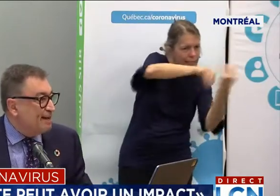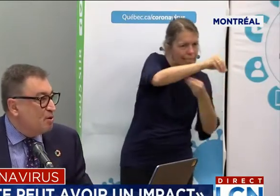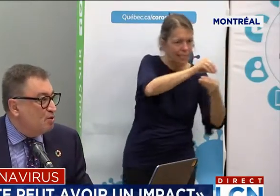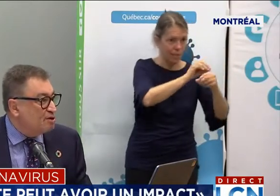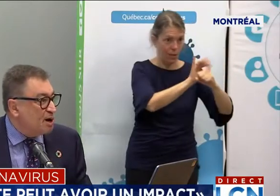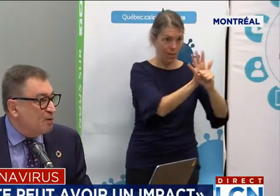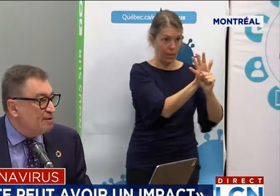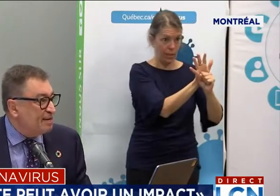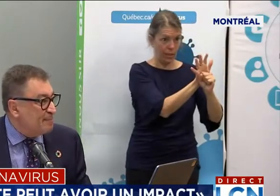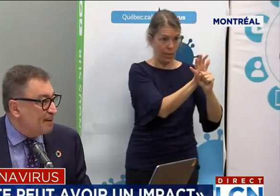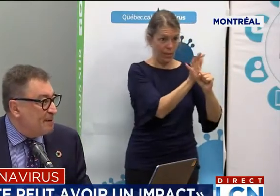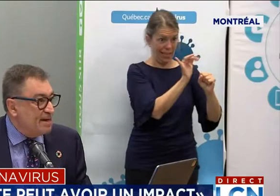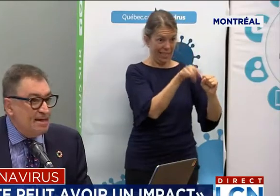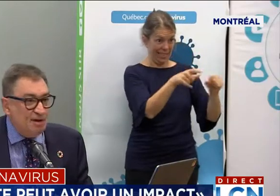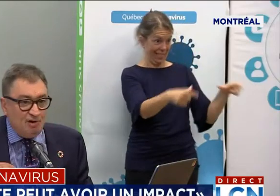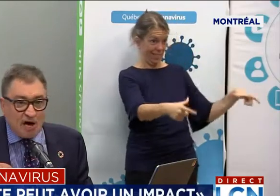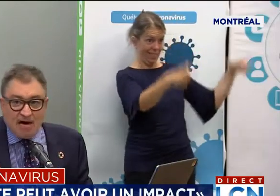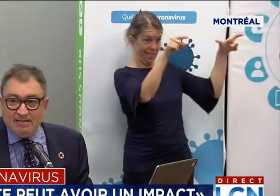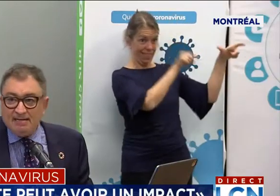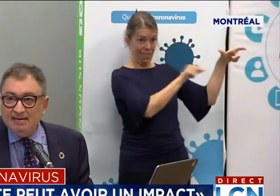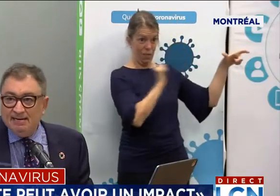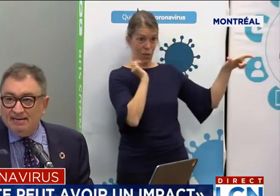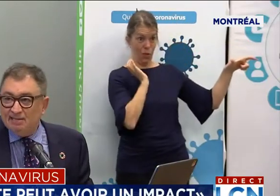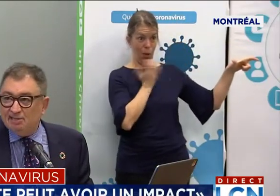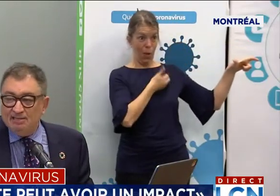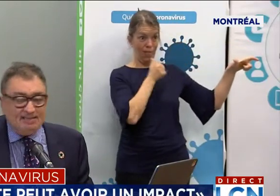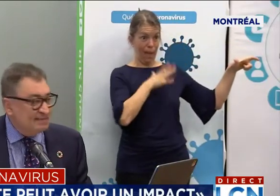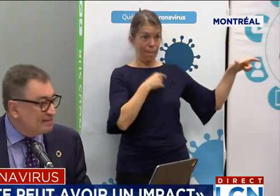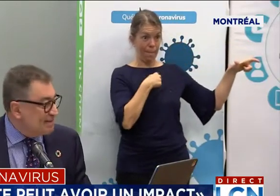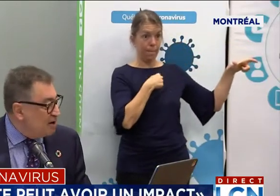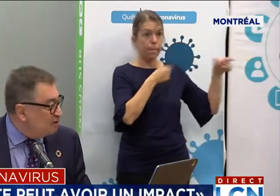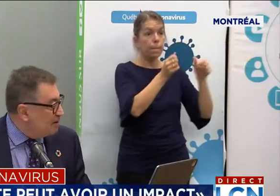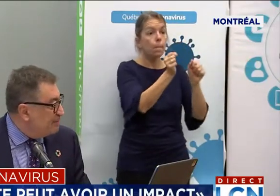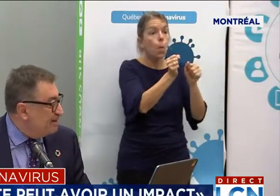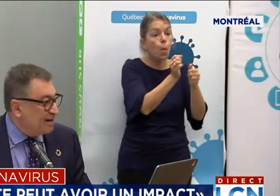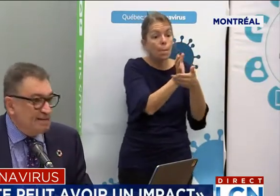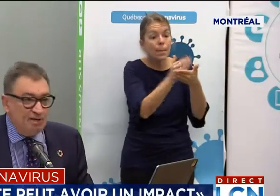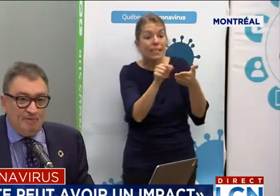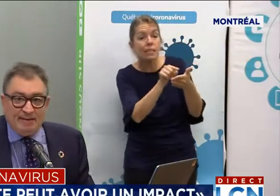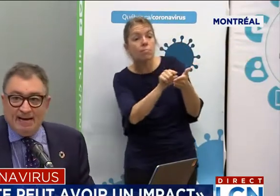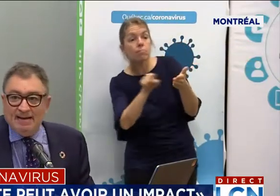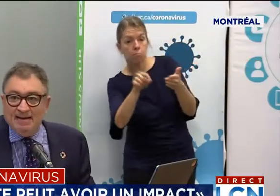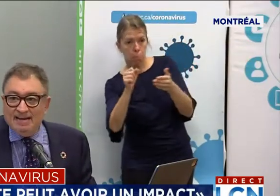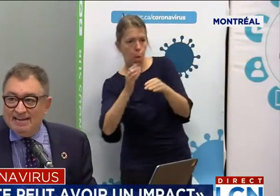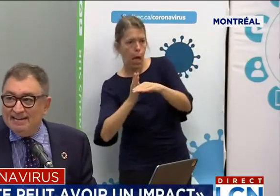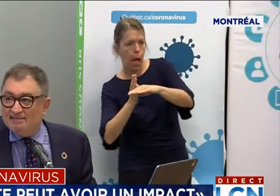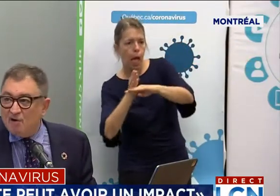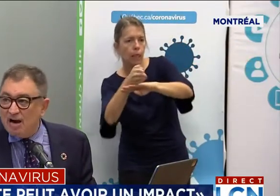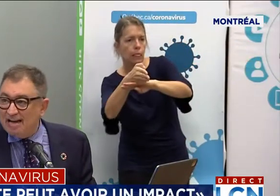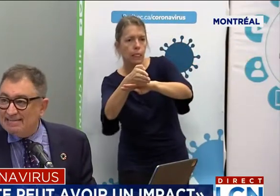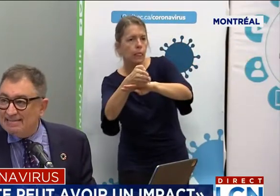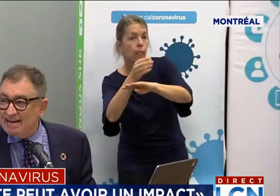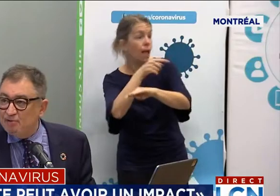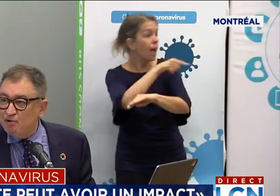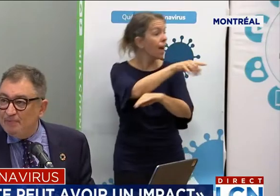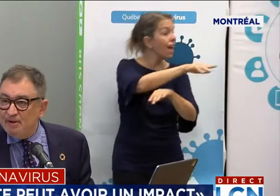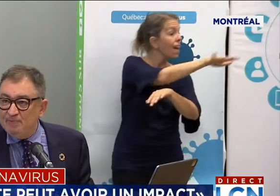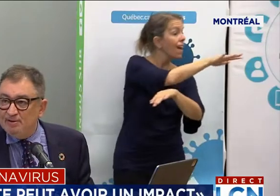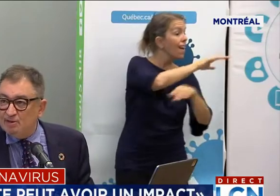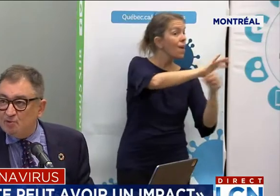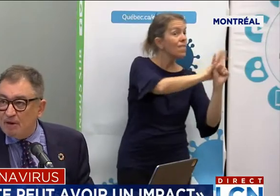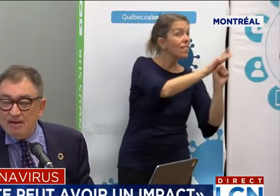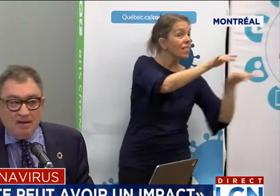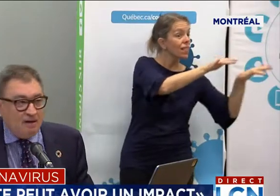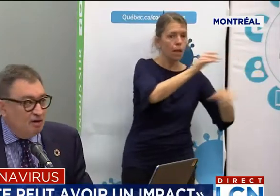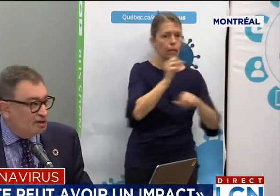Notre-Dame une zone qui permet de rentrer et d'en sortir sans contaminer le reste de l'hôpital et d'avoir accès à toute une